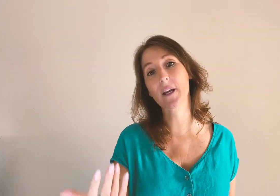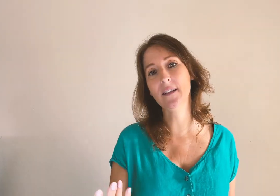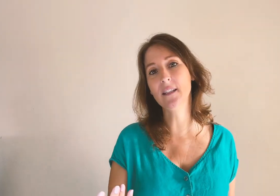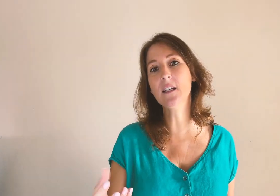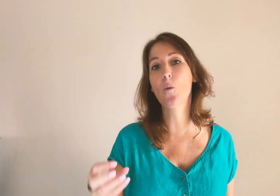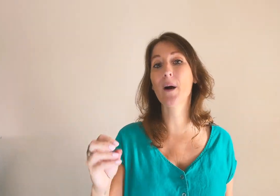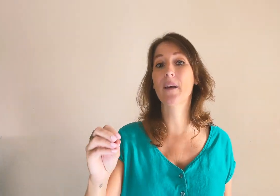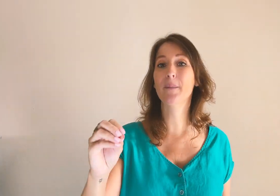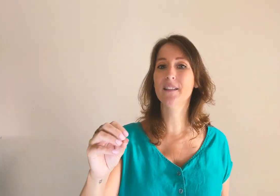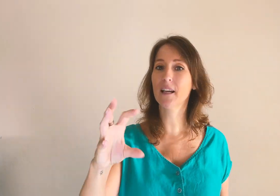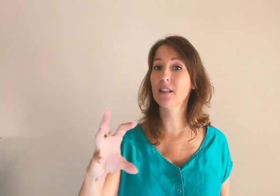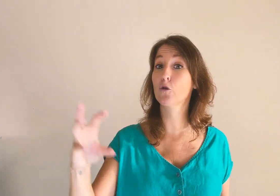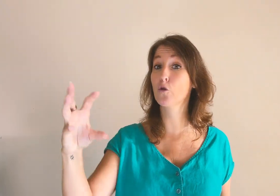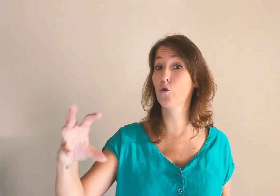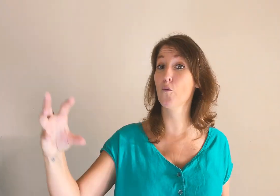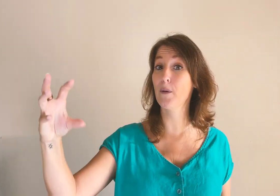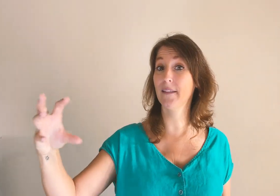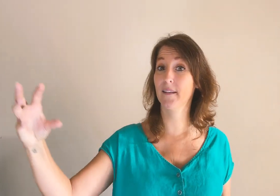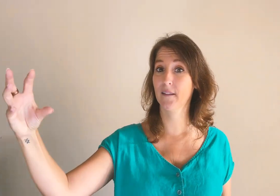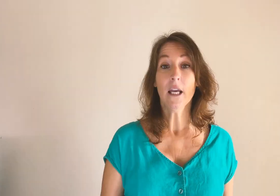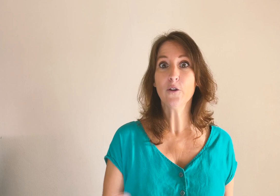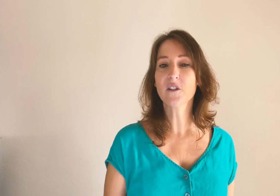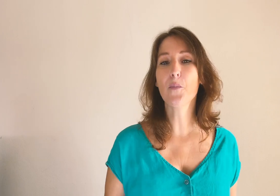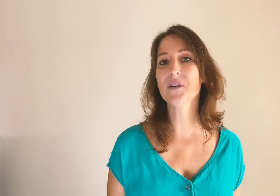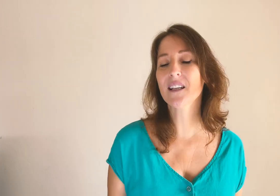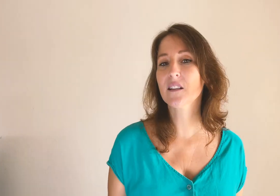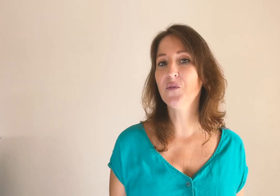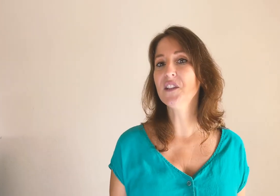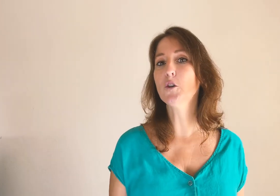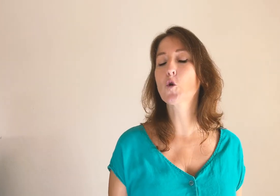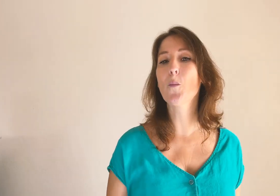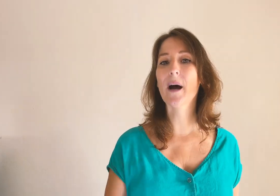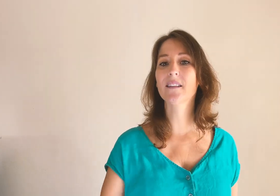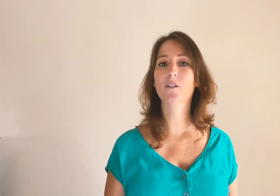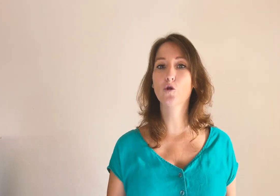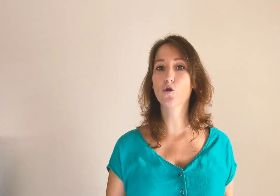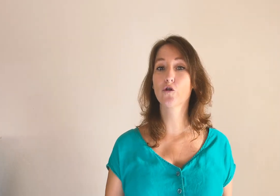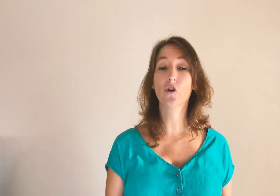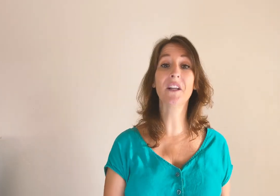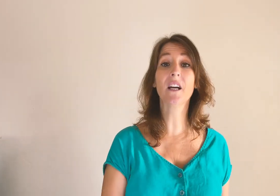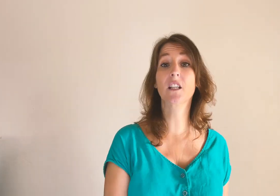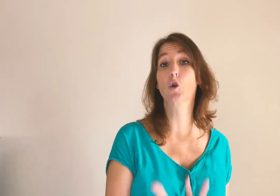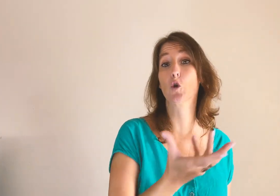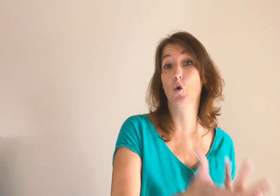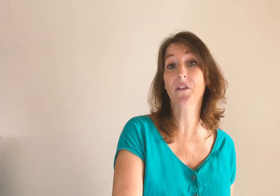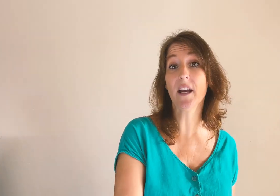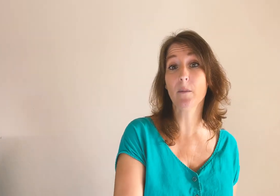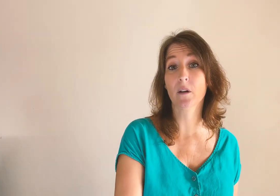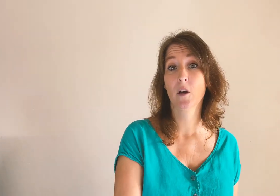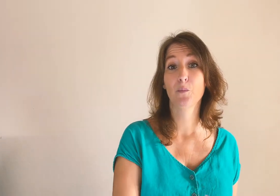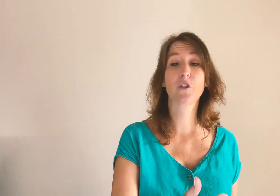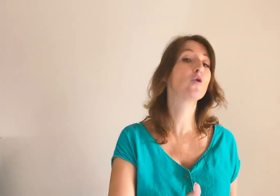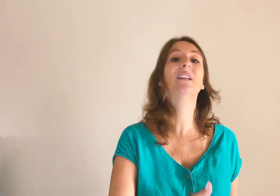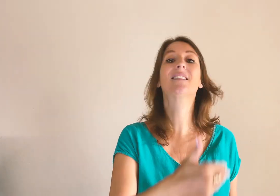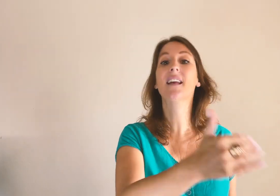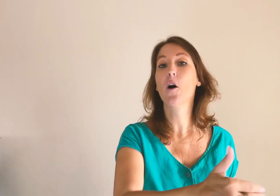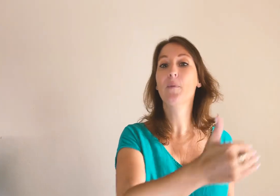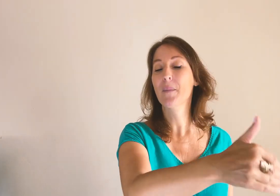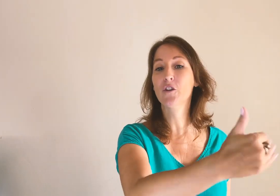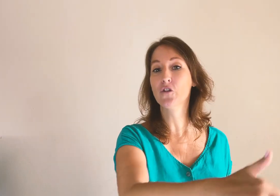'organique, on parle d'un média qui se complète. Et donc, c'est pour ça que c'est difficile de comparer ces deux choses. Il y en a un qui est sur le long terme puisqu'il sert en permanence